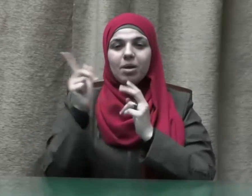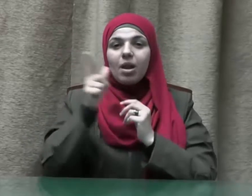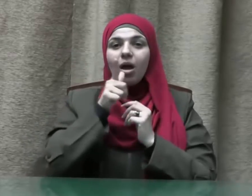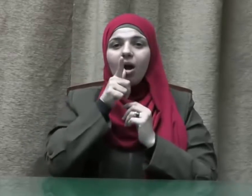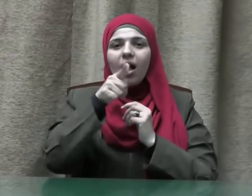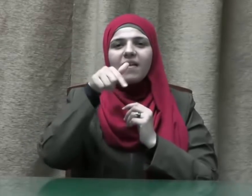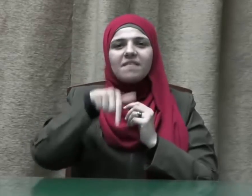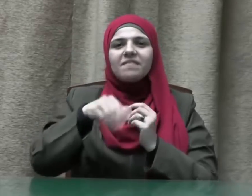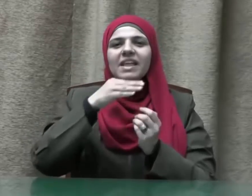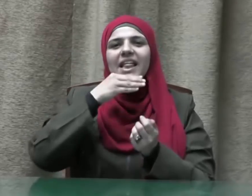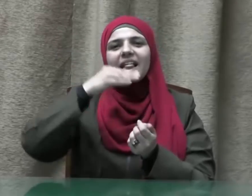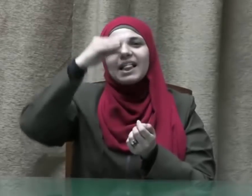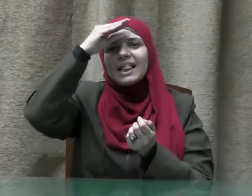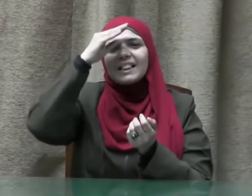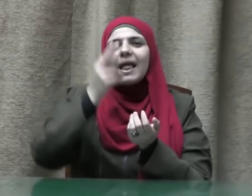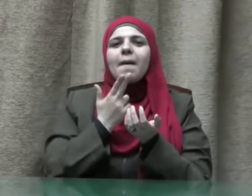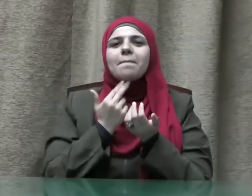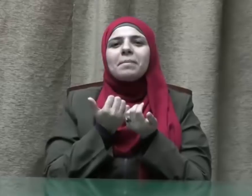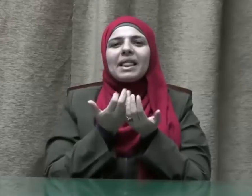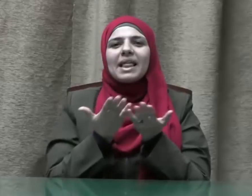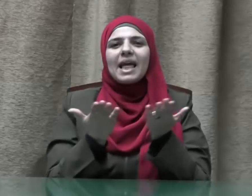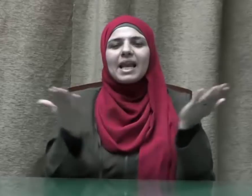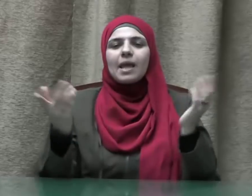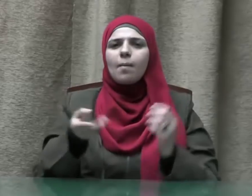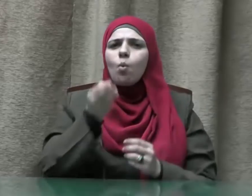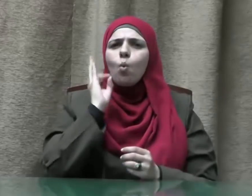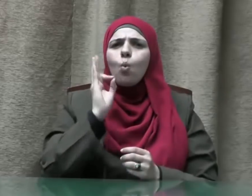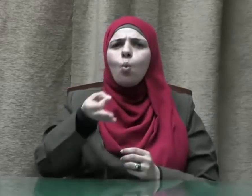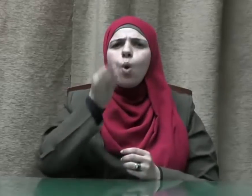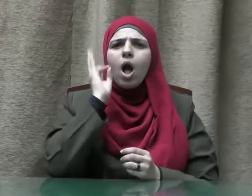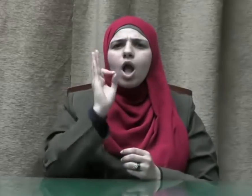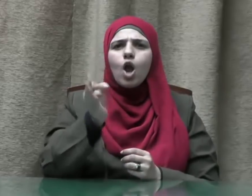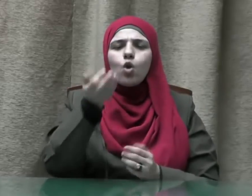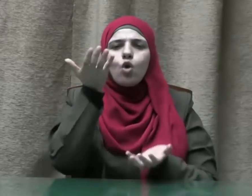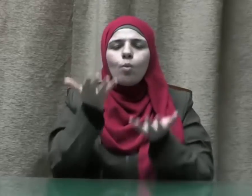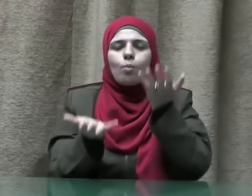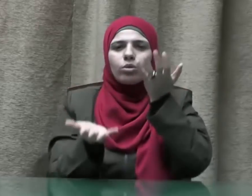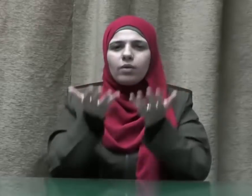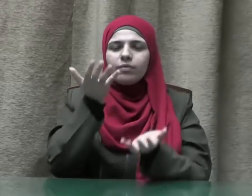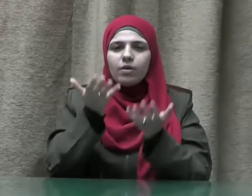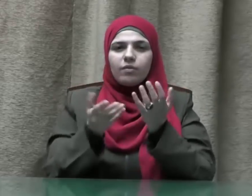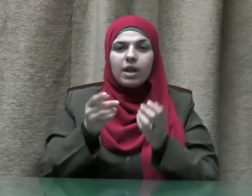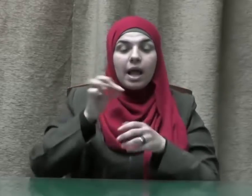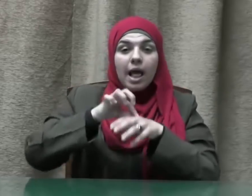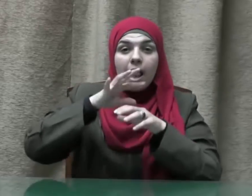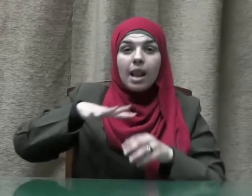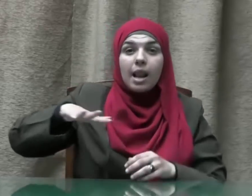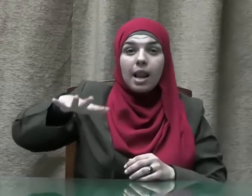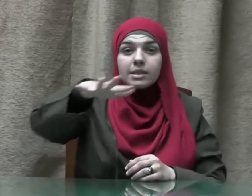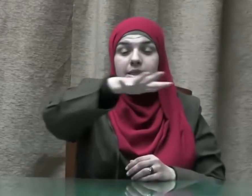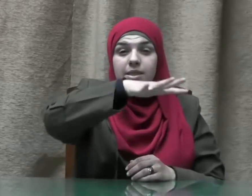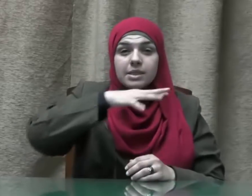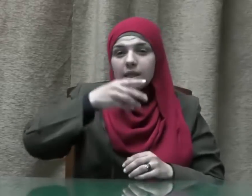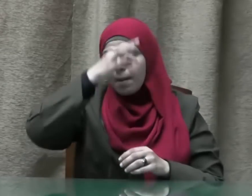كتابه الكريم ويل للمطففين الذين إذا اكتالوا على الناس